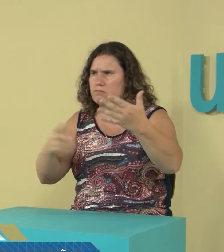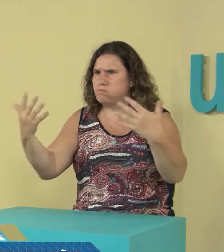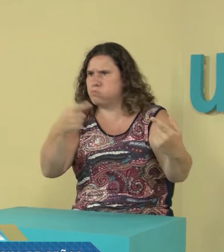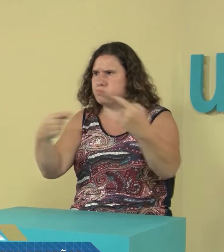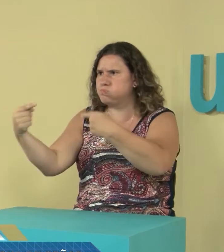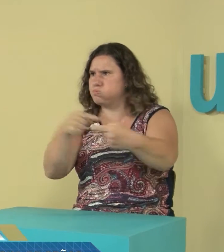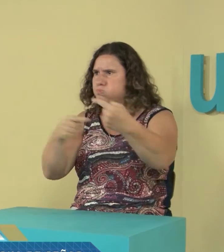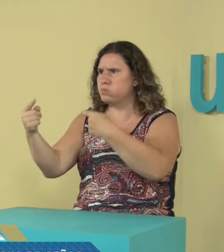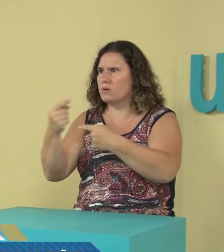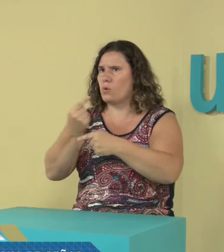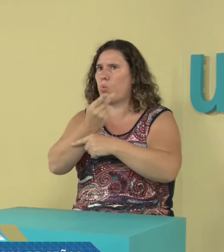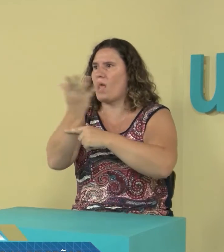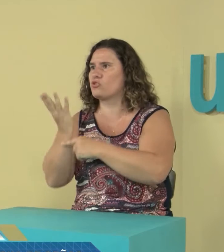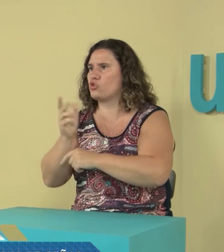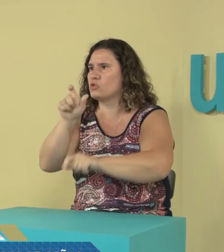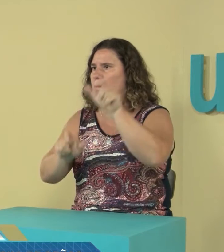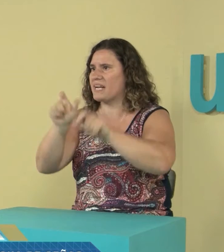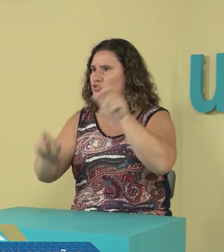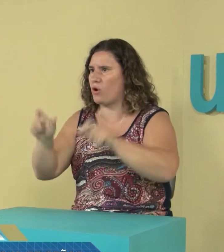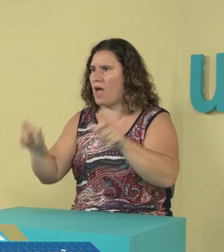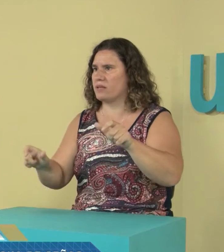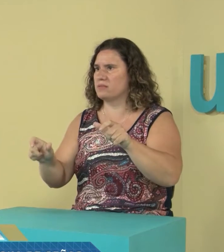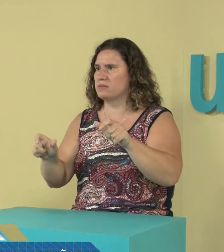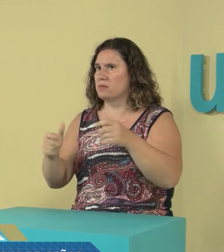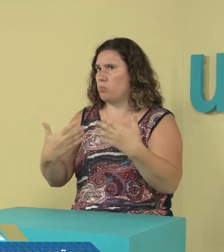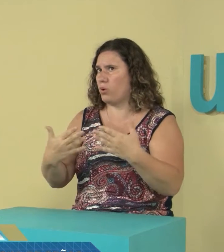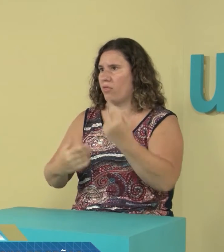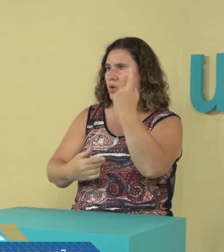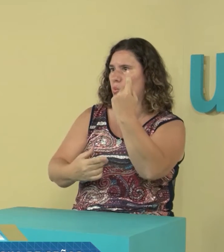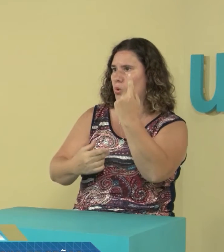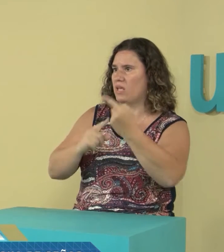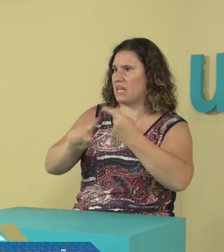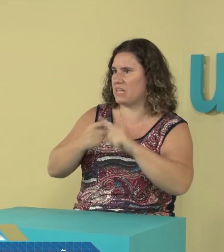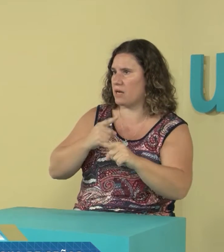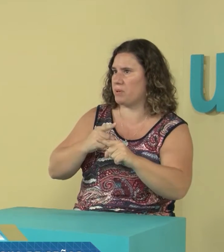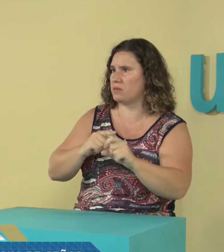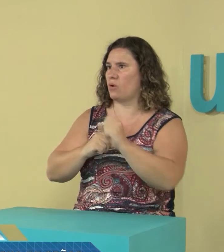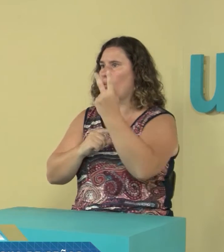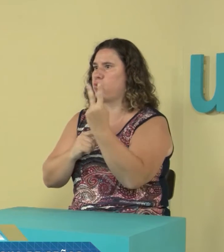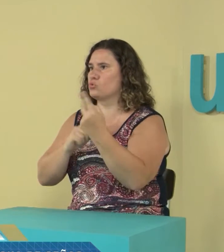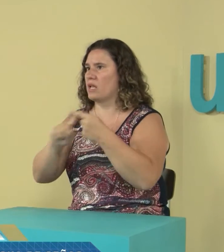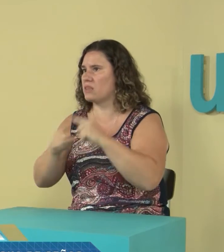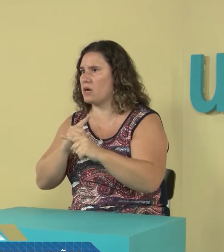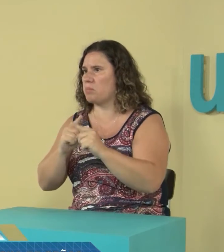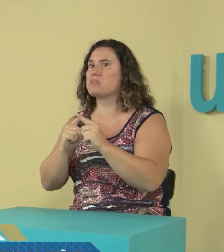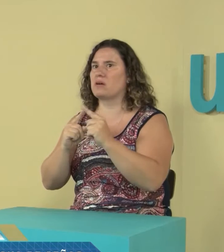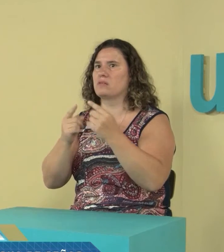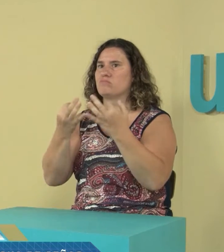y qué es que significa compartir, saber cuántos personajes hay, a ver si puede haber un intérprete o se necesitan dos,